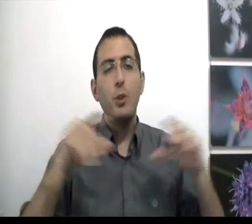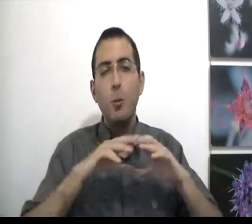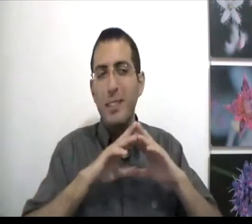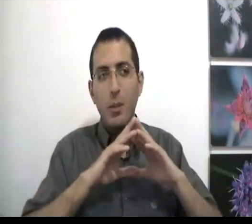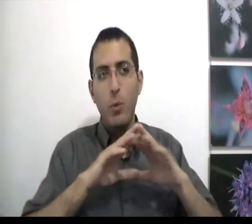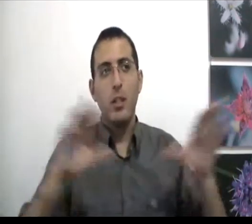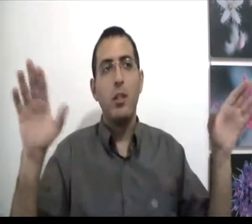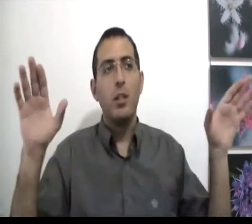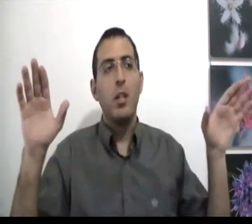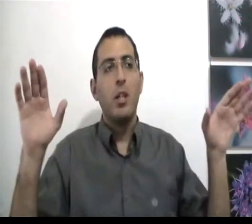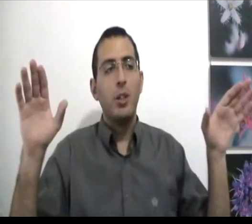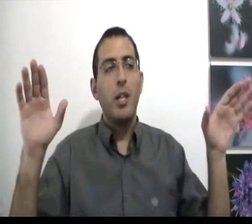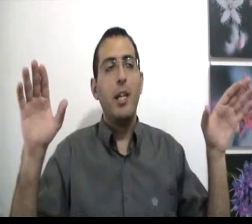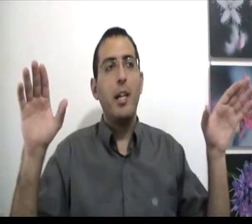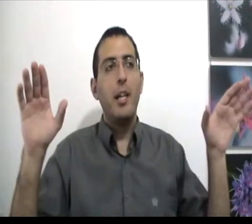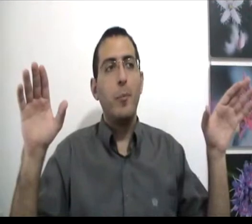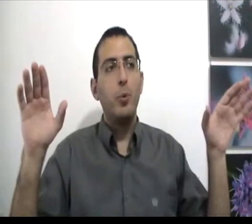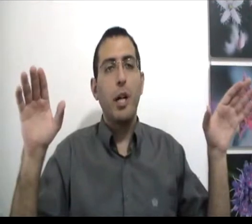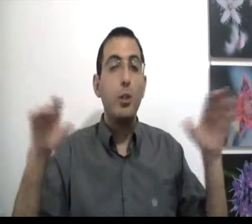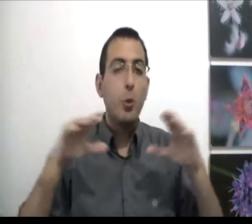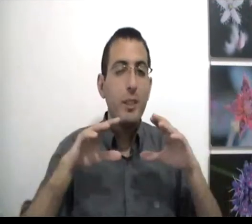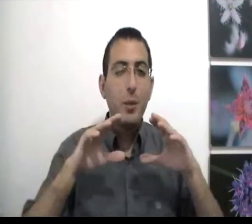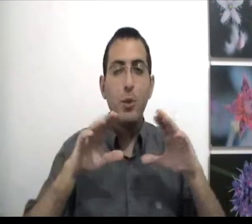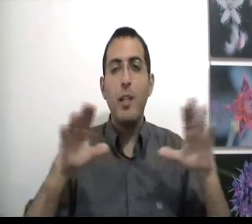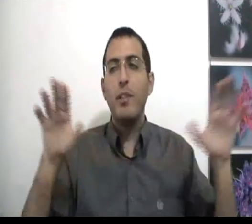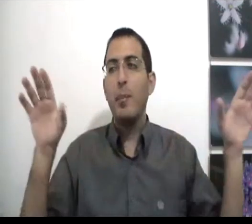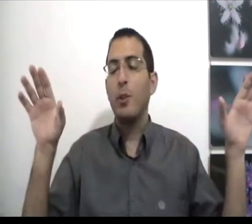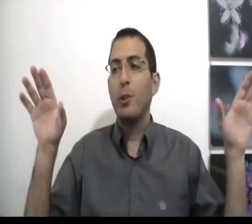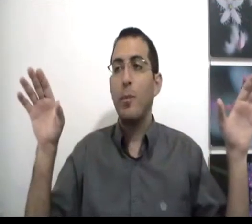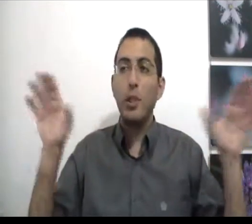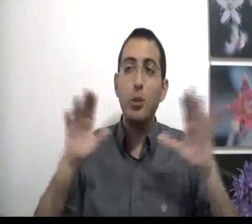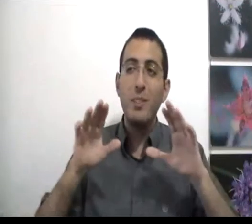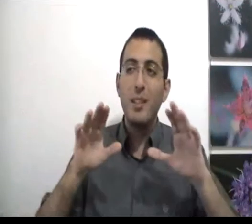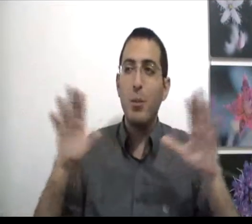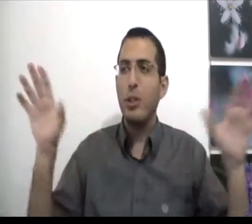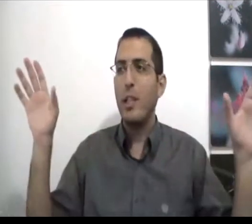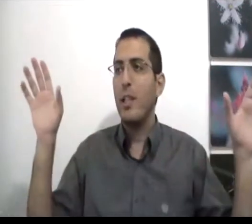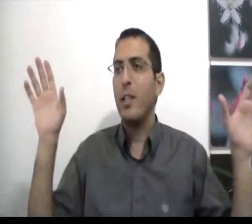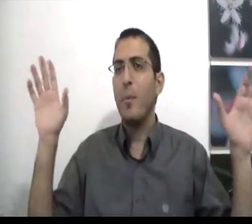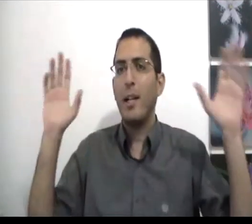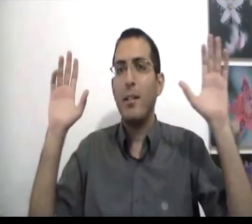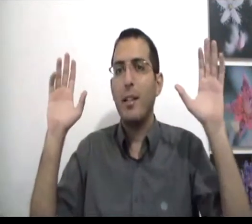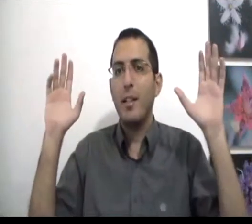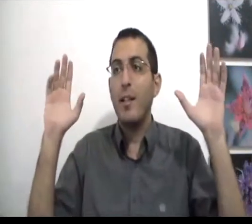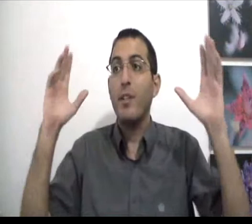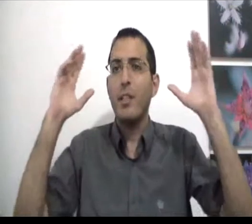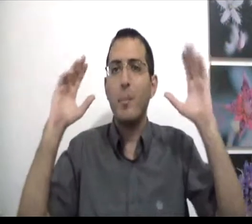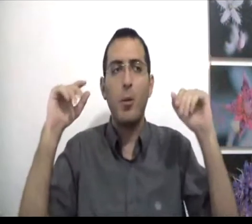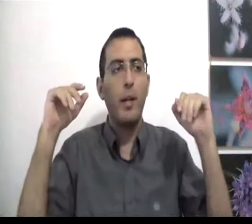שום סיכוי שאני אהיה מאושר אין שום סיכוי שאני יפין את המציאות בשלמות אין שום סיכוי שאני יום אחד יבין את מה קורה